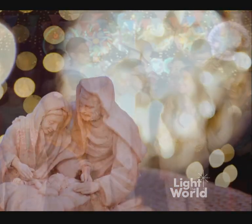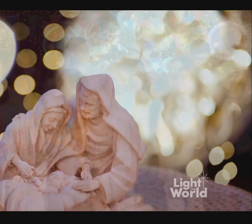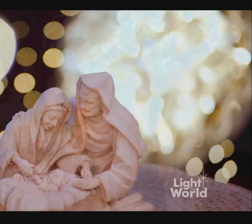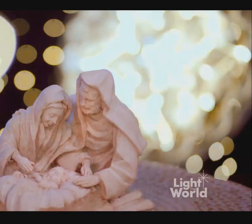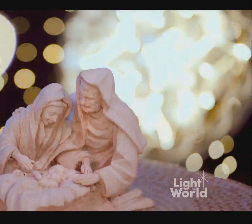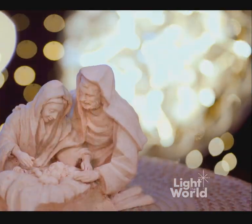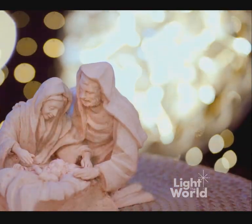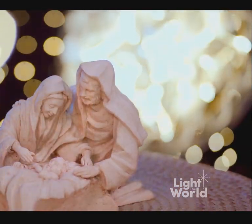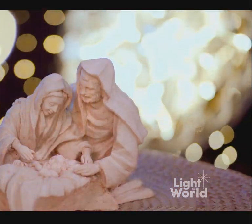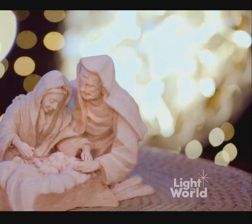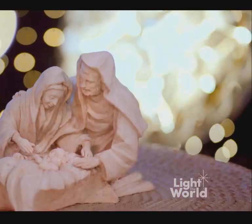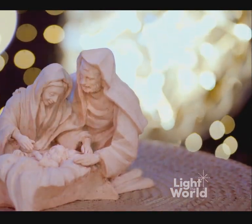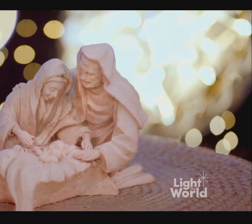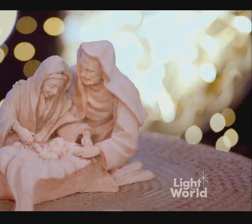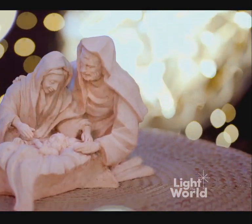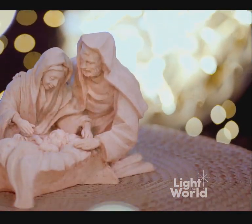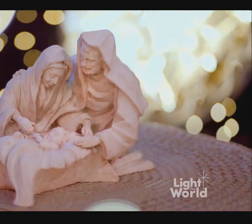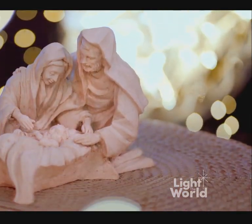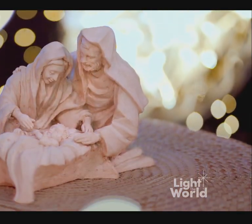I-ena Mafire Maaf